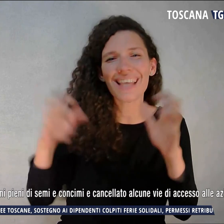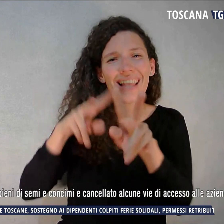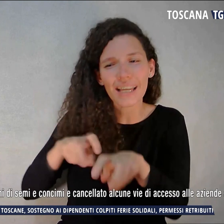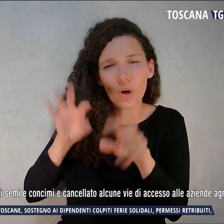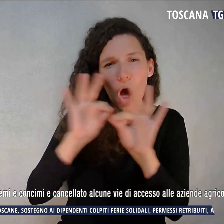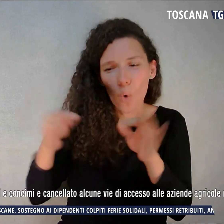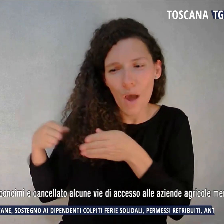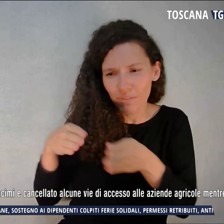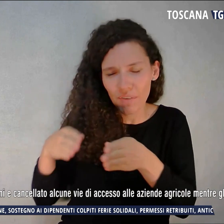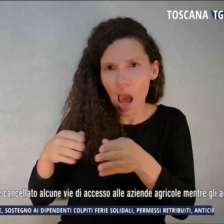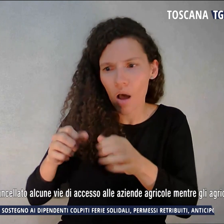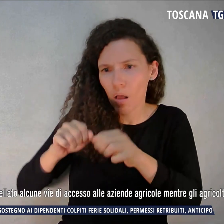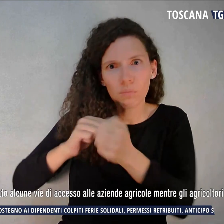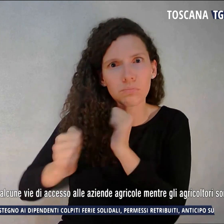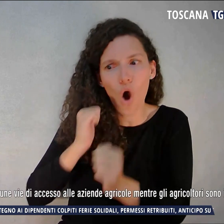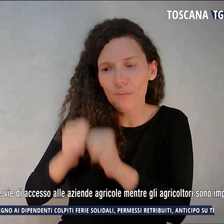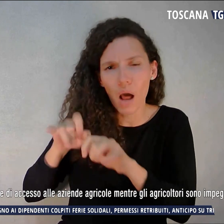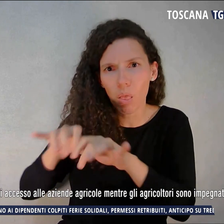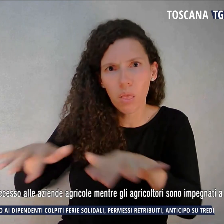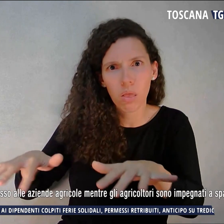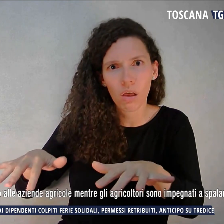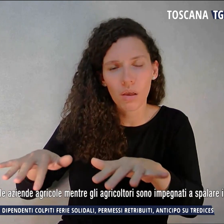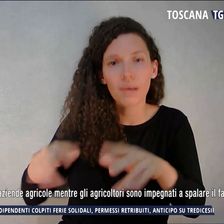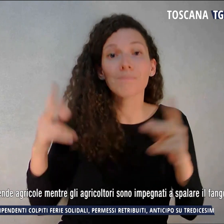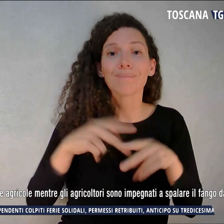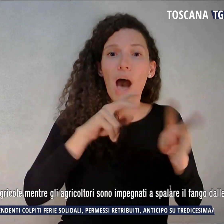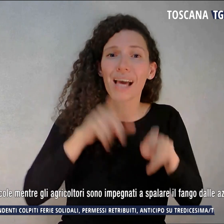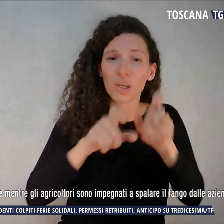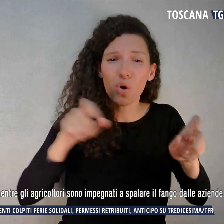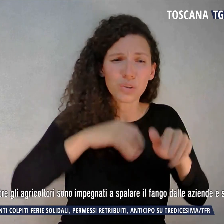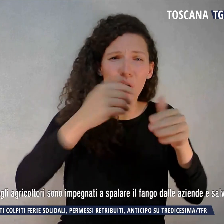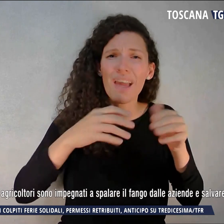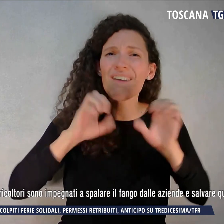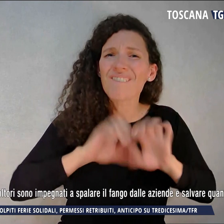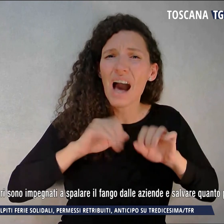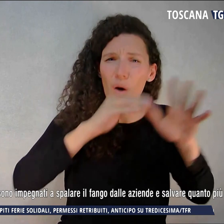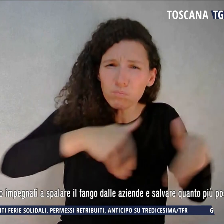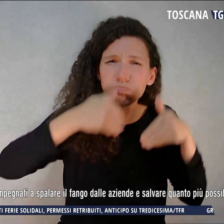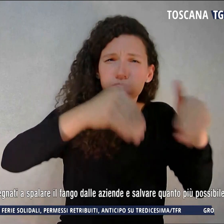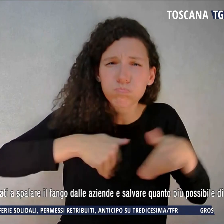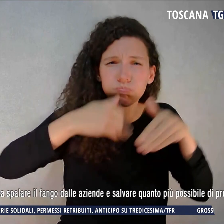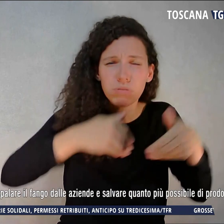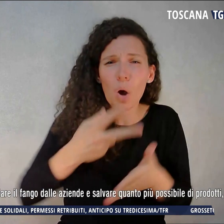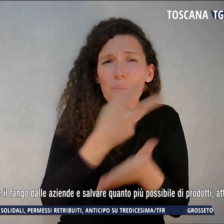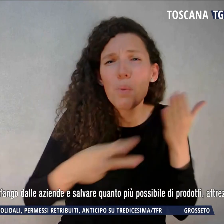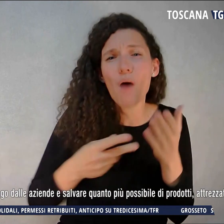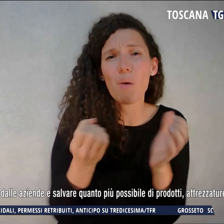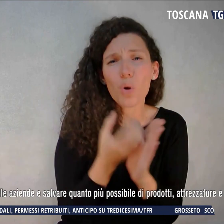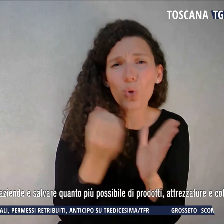agricole, mentre gli agricoltori sono impegnati a spalare il fango dagli aziende e salvare quanto più possibile di prodotti, attrezzature